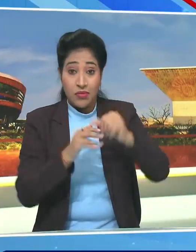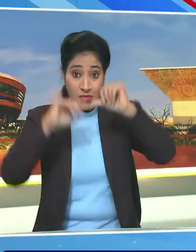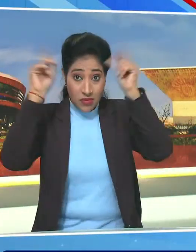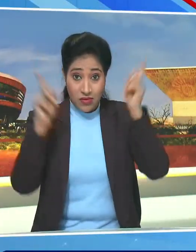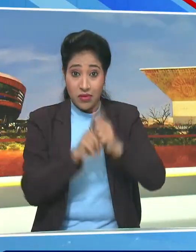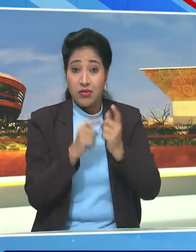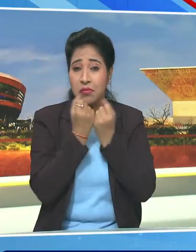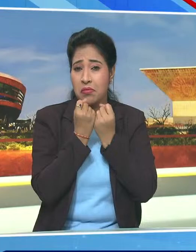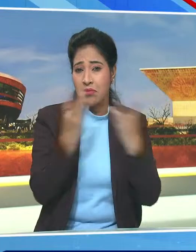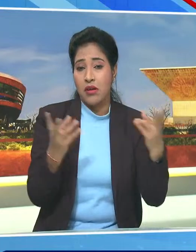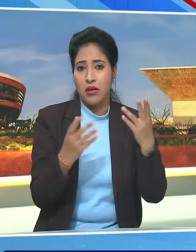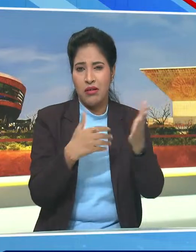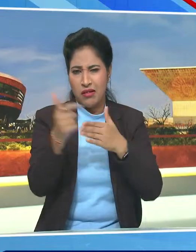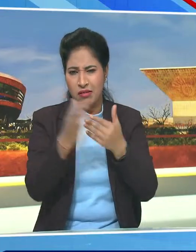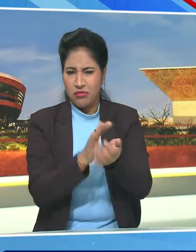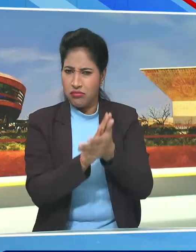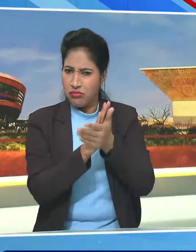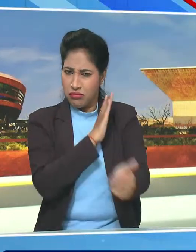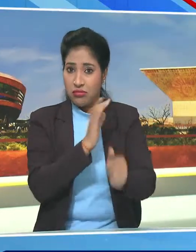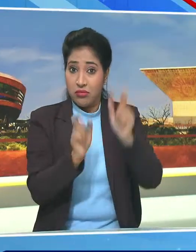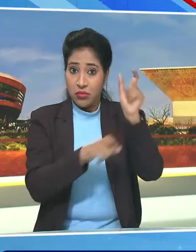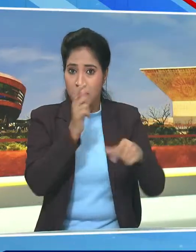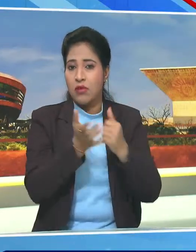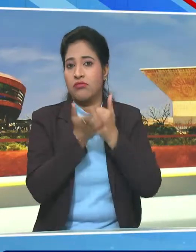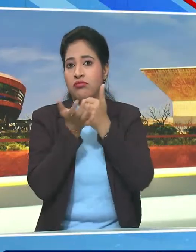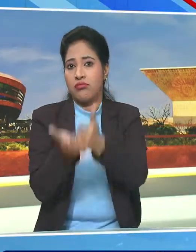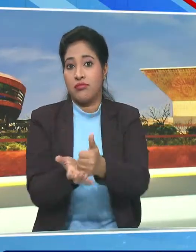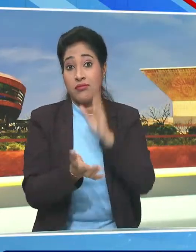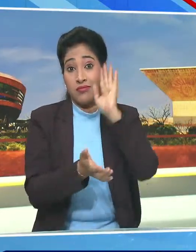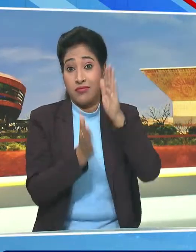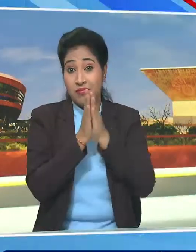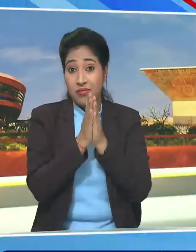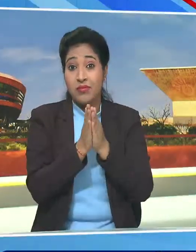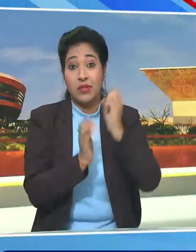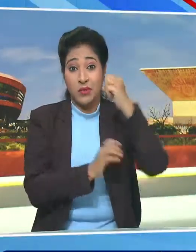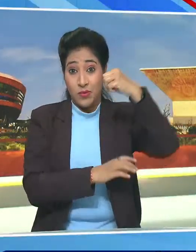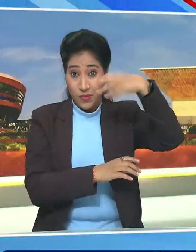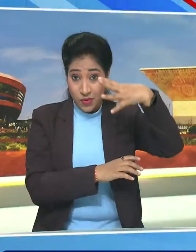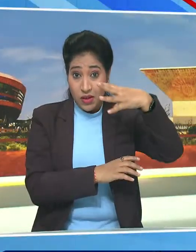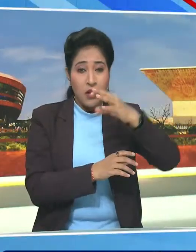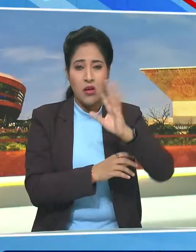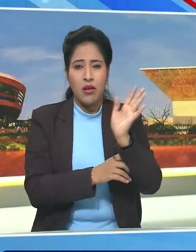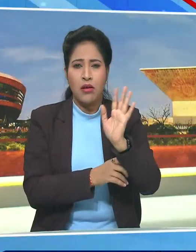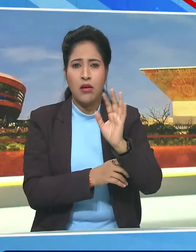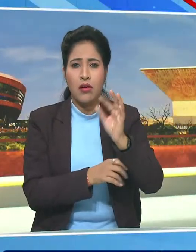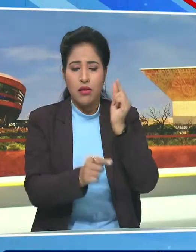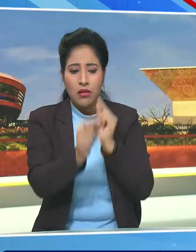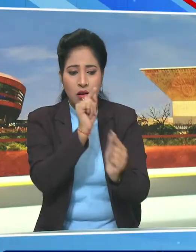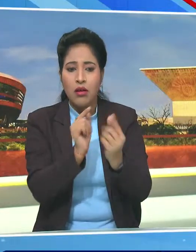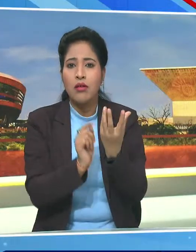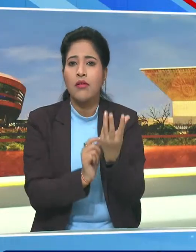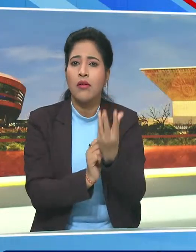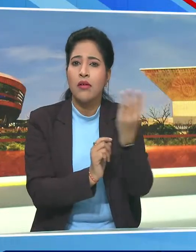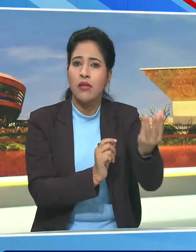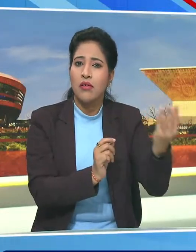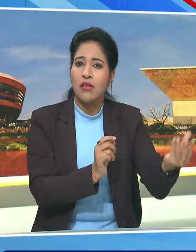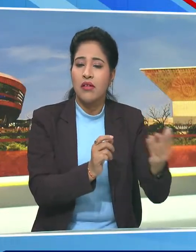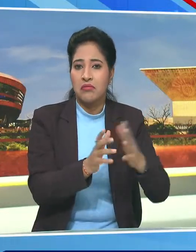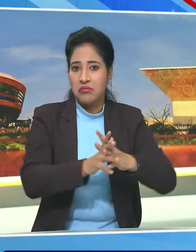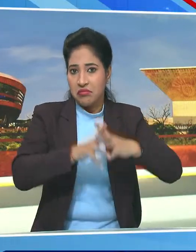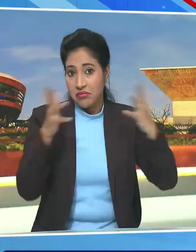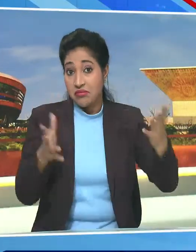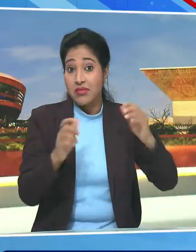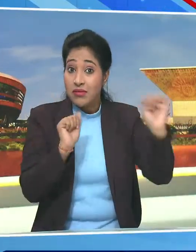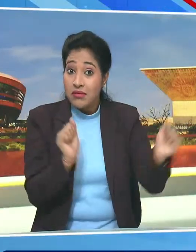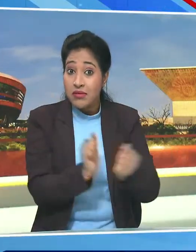भारत के कई कलाकारों ने सेवा दी मंदिर में बल्ब के बजाए तेल के दिये ही जलाए जाते हैं साथ